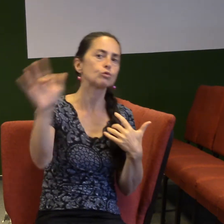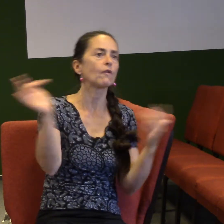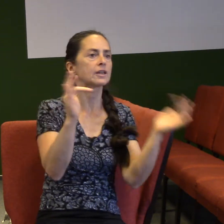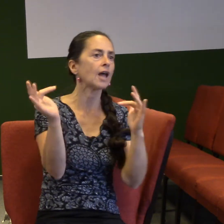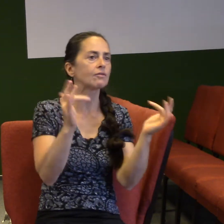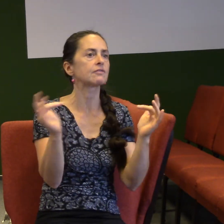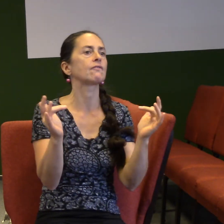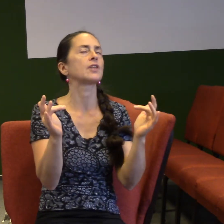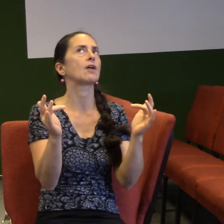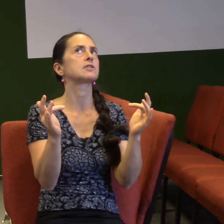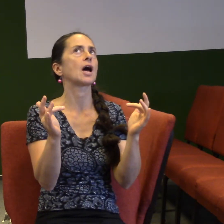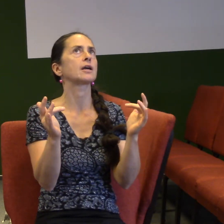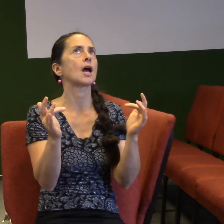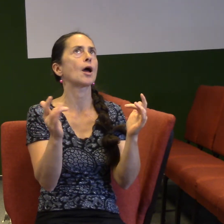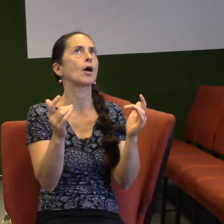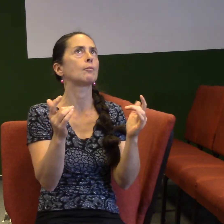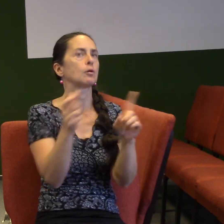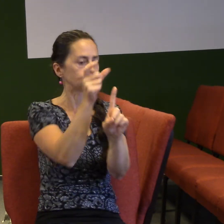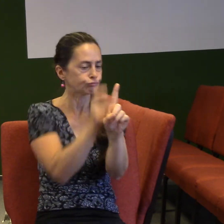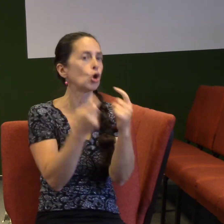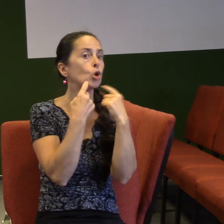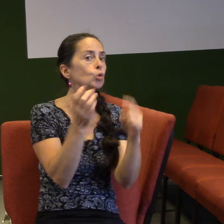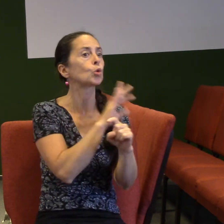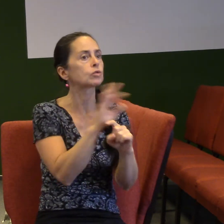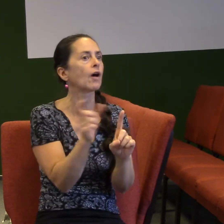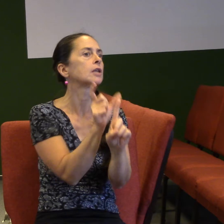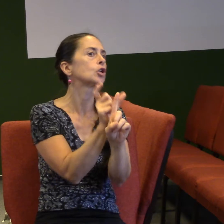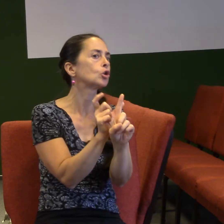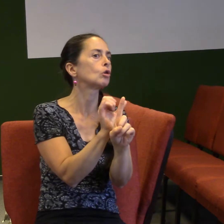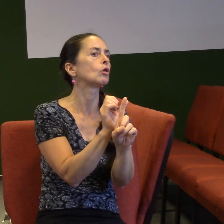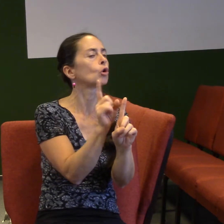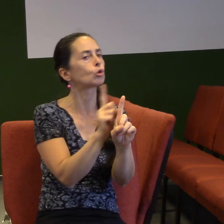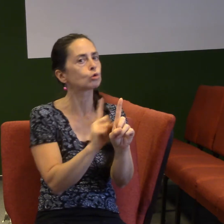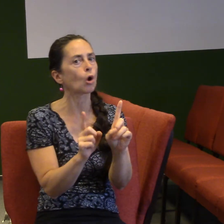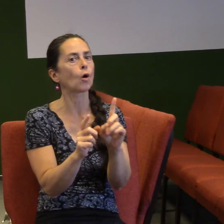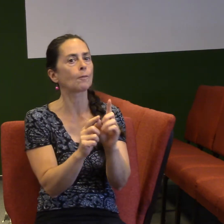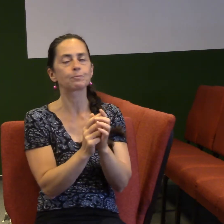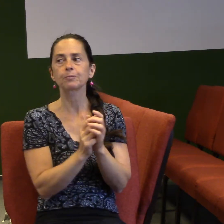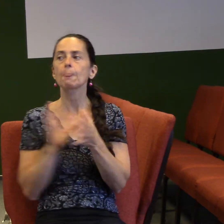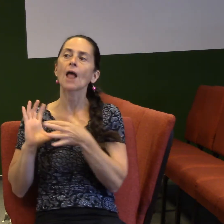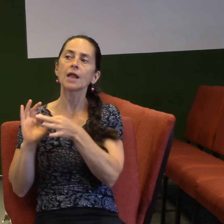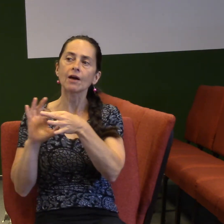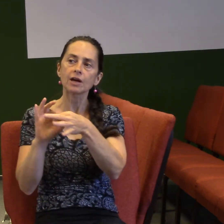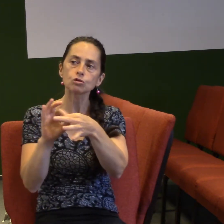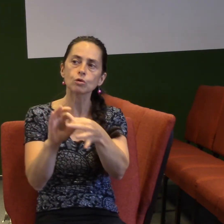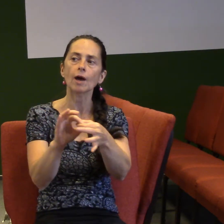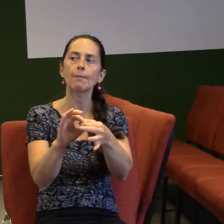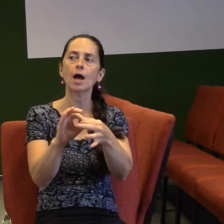vlastně na tadyto dědictví, těch našich otců, kteří vlastně tady to objevili,